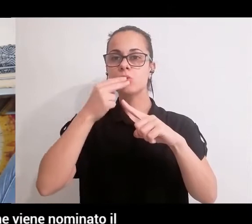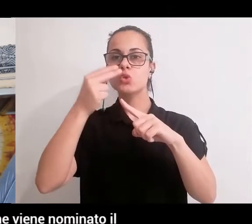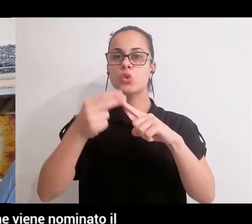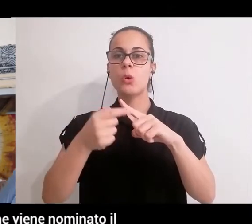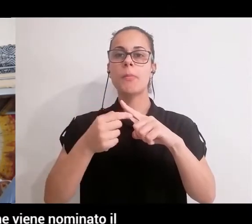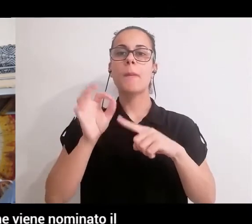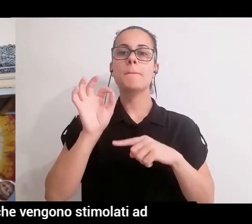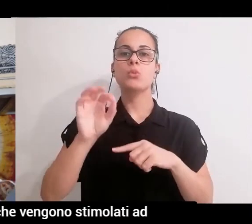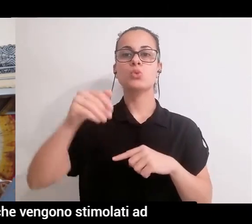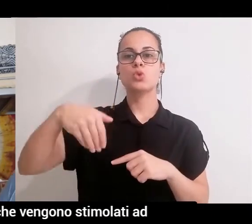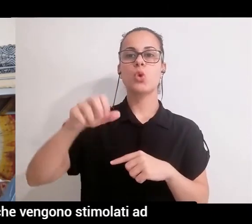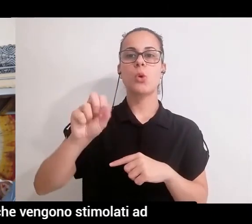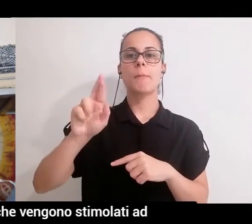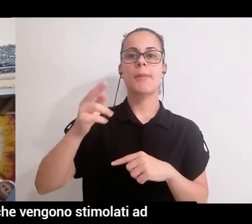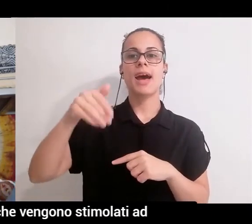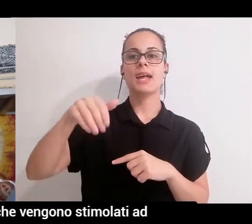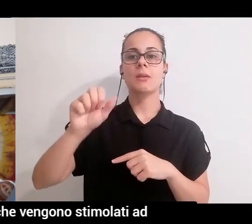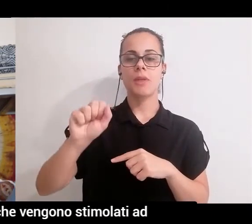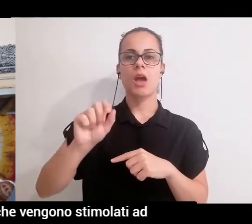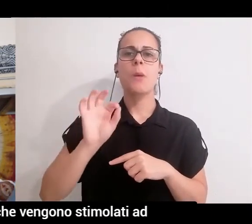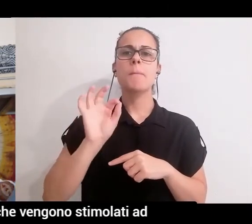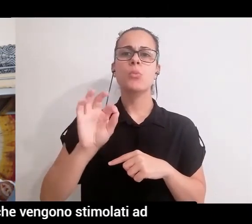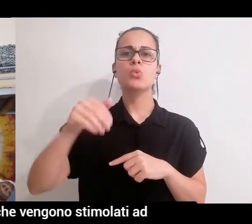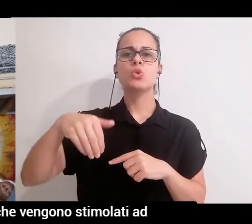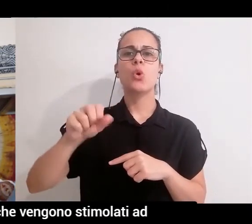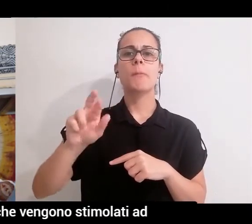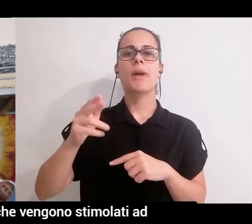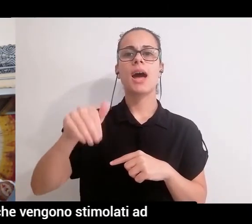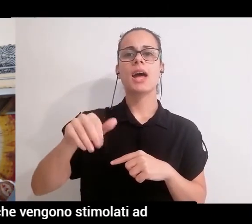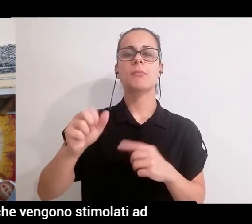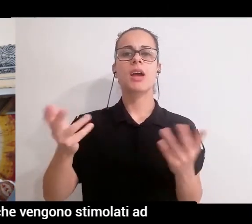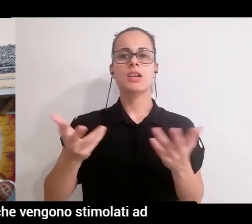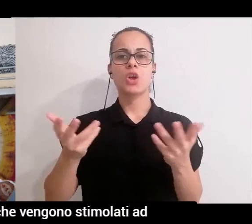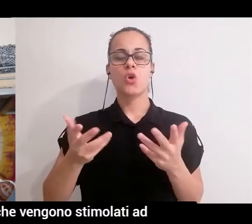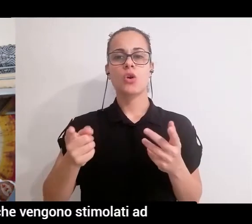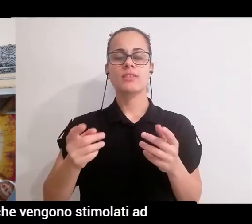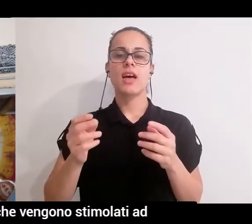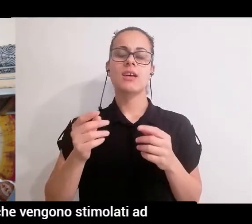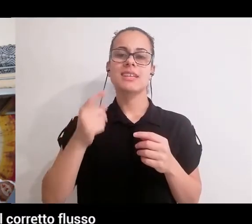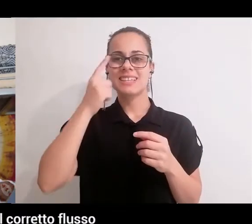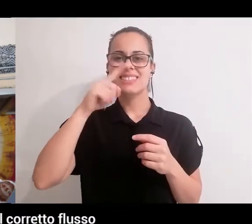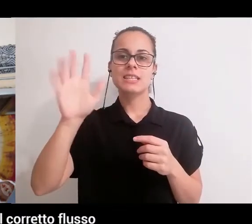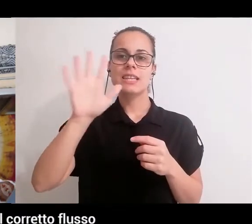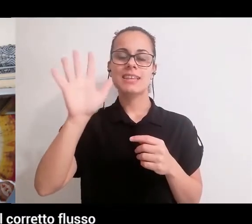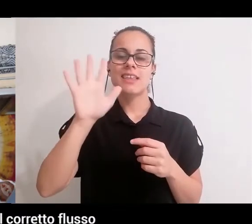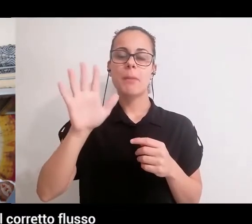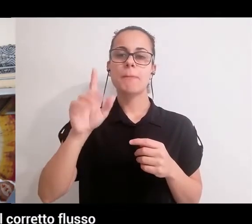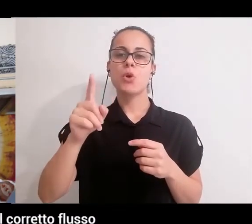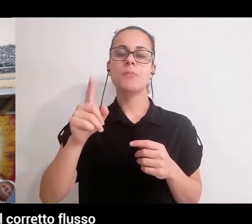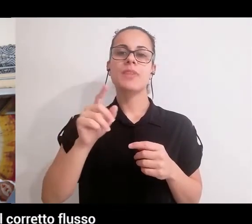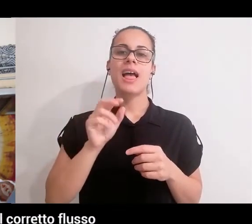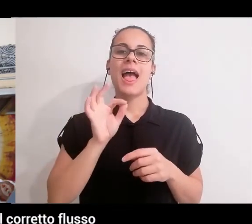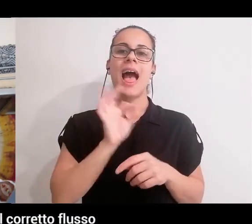viene nominato un punto marma. Il punto marma sono punti che vengono stimolati ad esempio durante l'agopuntura,